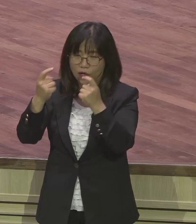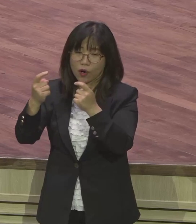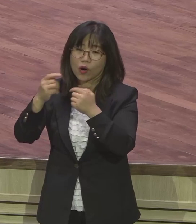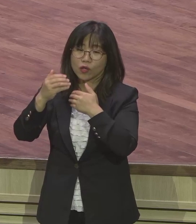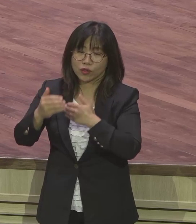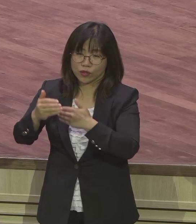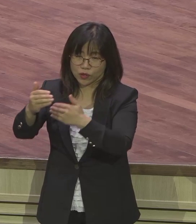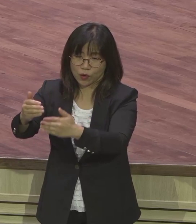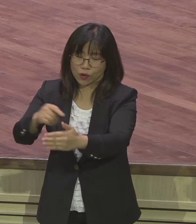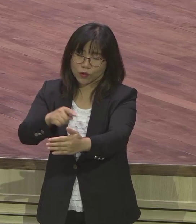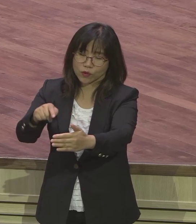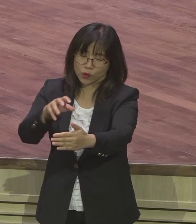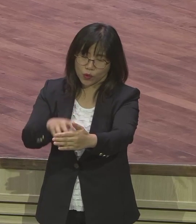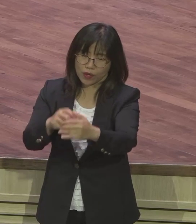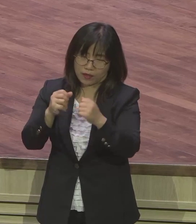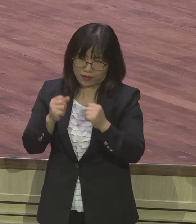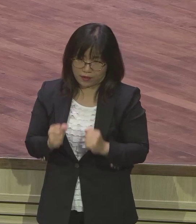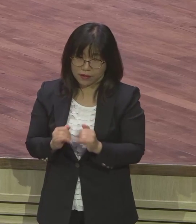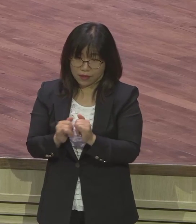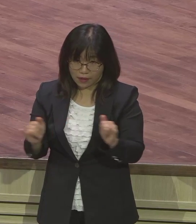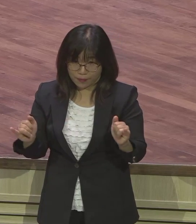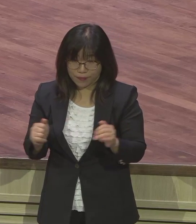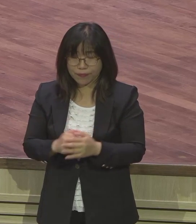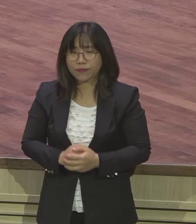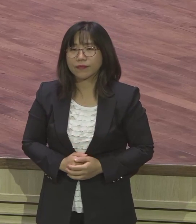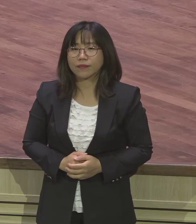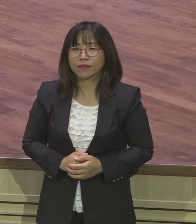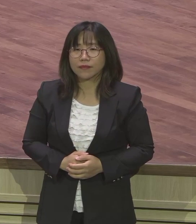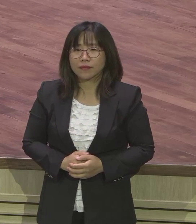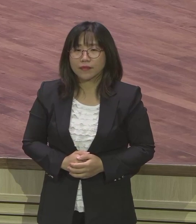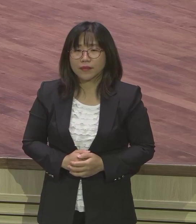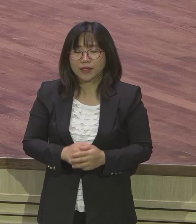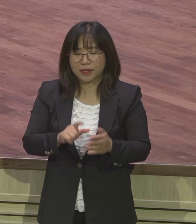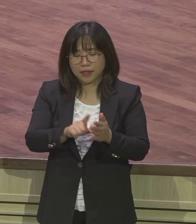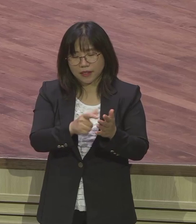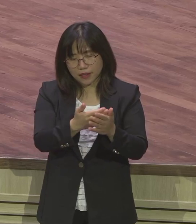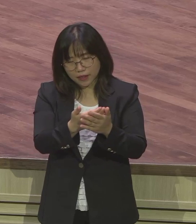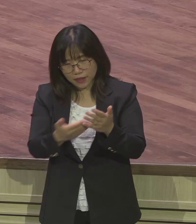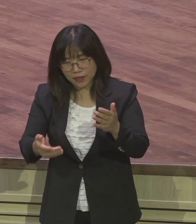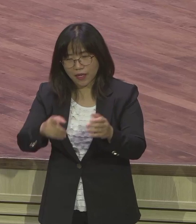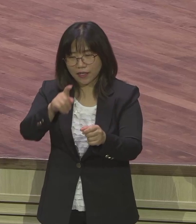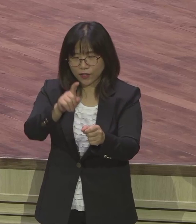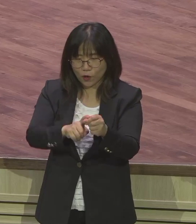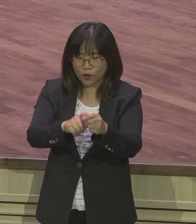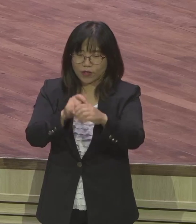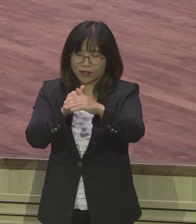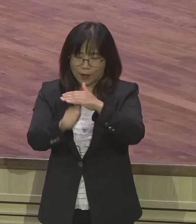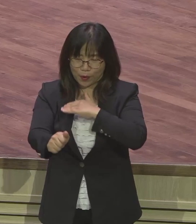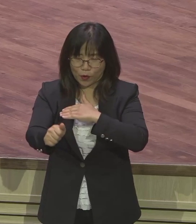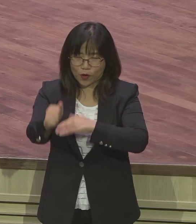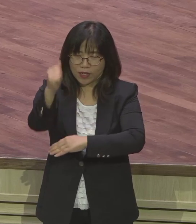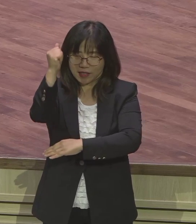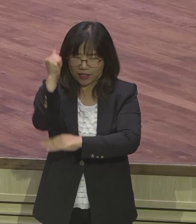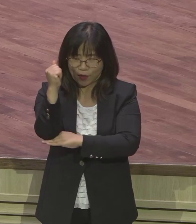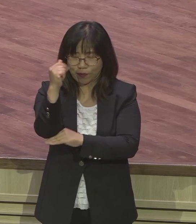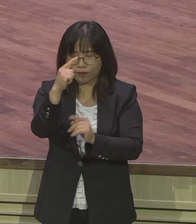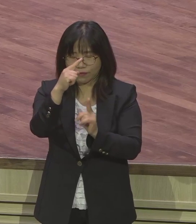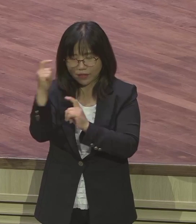성취에 그런 사람은 시대적 대표적 기념비적으로 승인받게 된다 이런